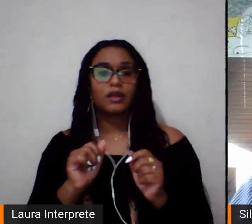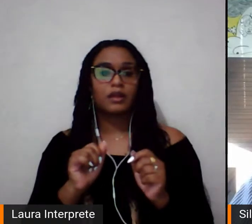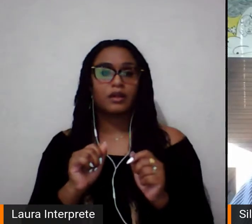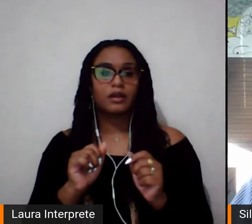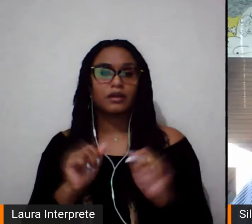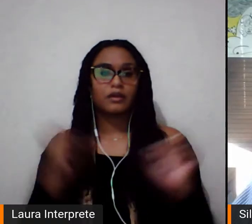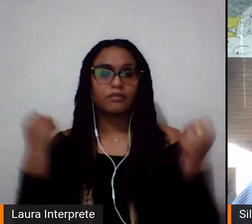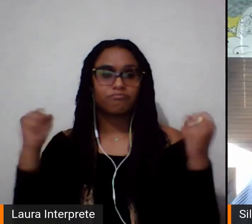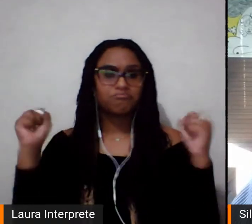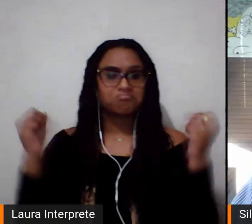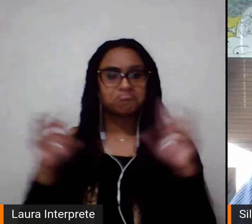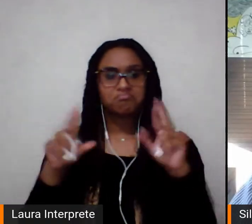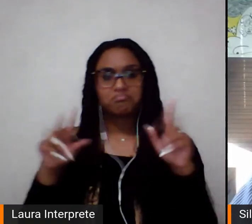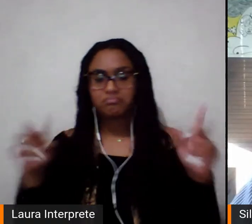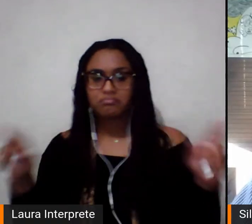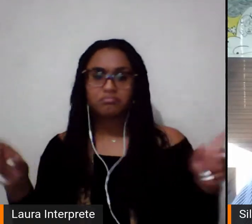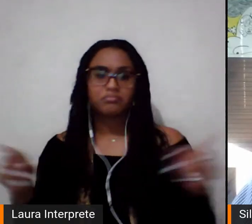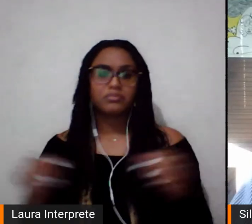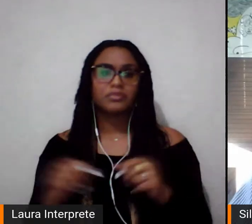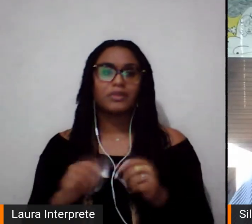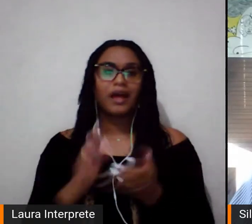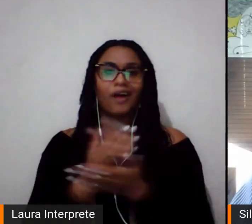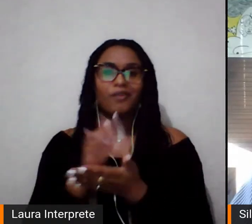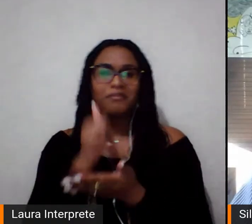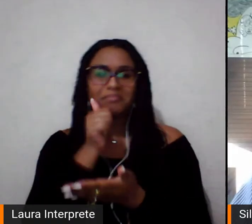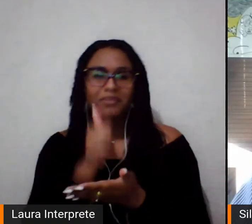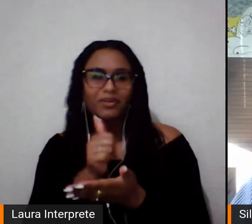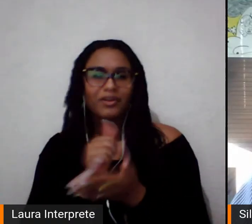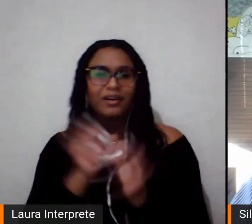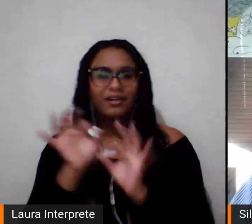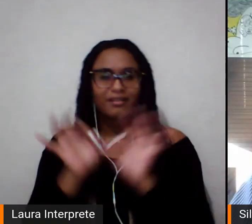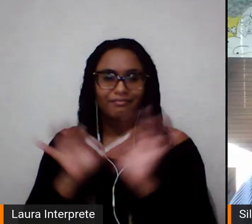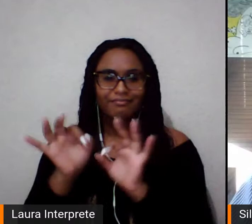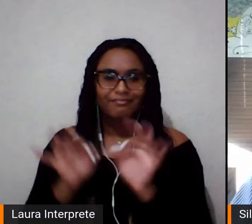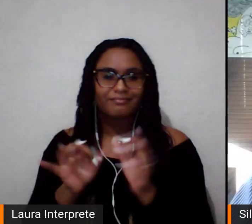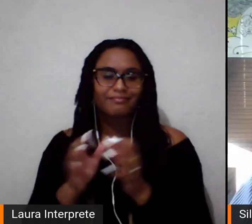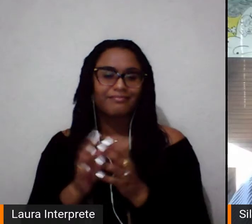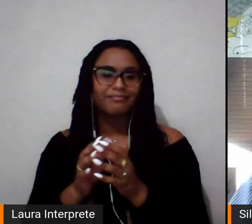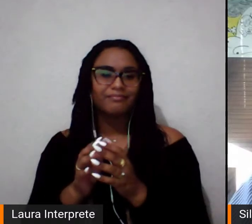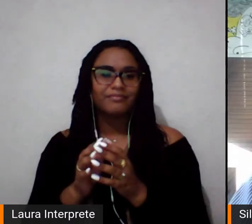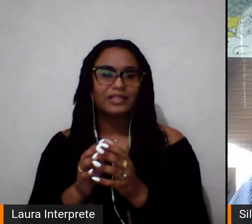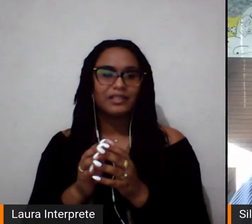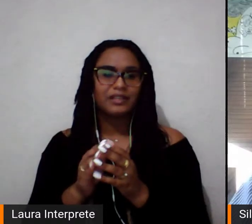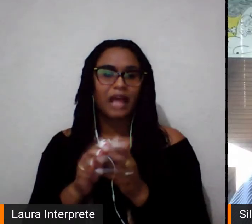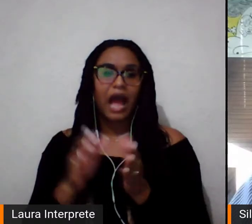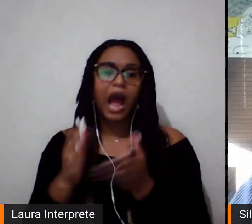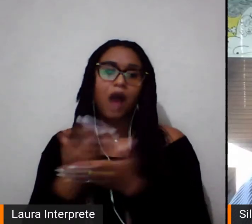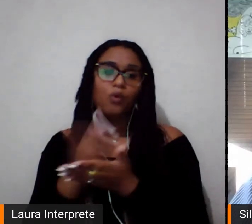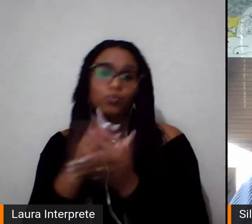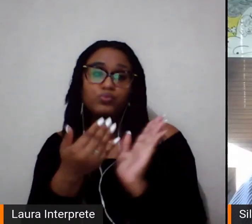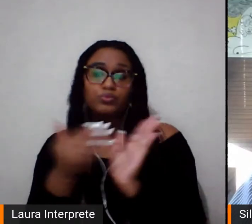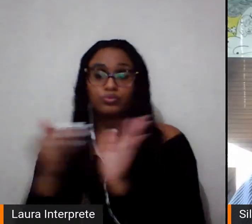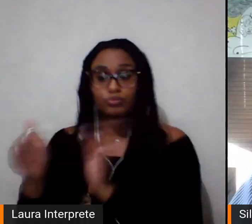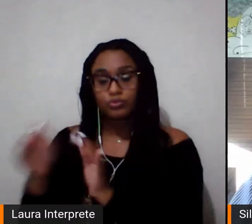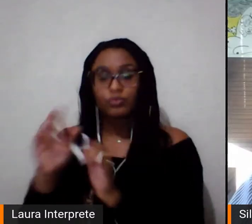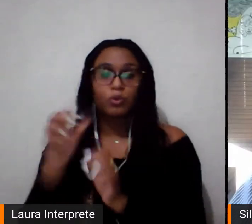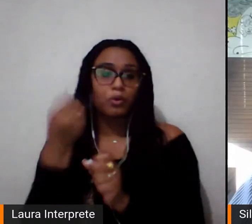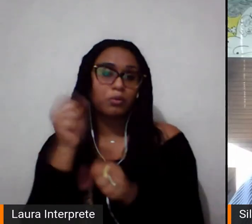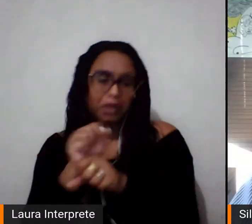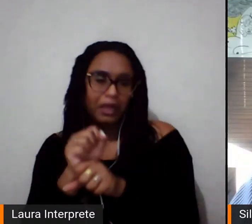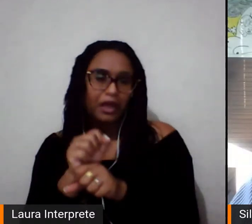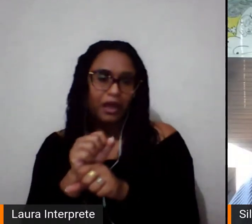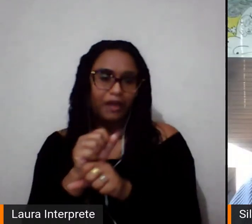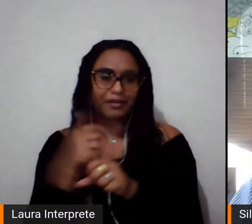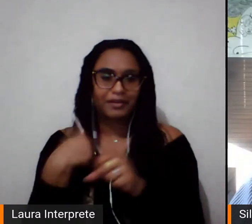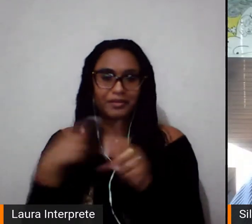outras não continuam. Eu ainda estou vinculada a um projeto de extensão que se chama Programa Futebol em Mulheres, um projeto de